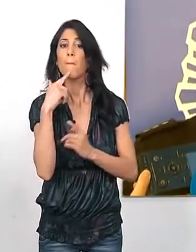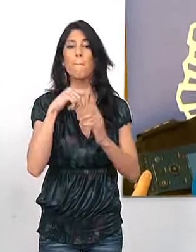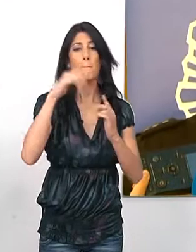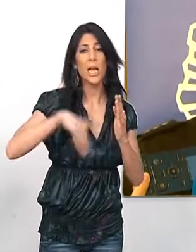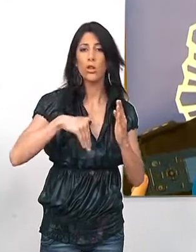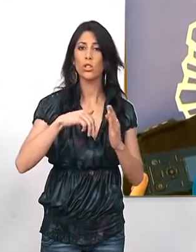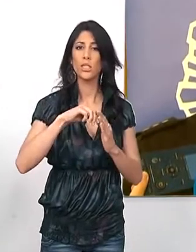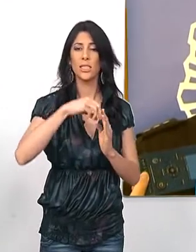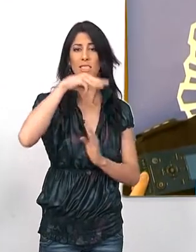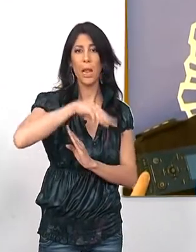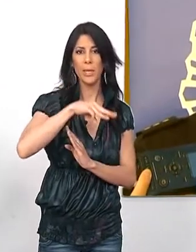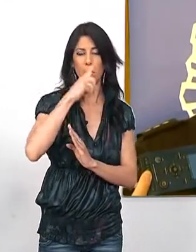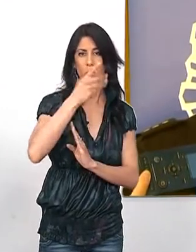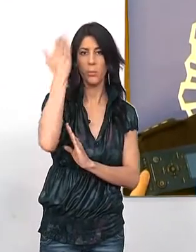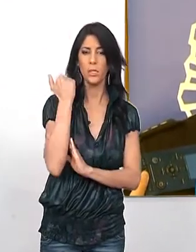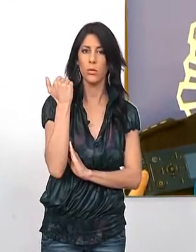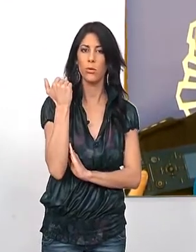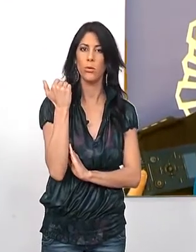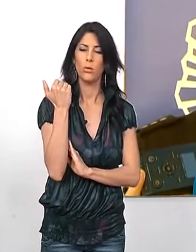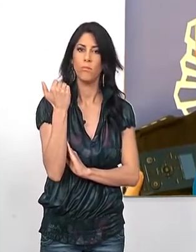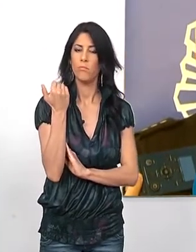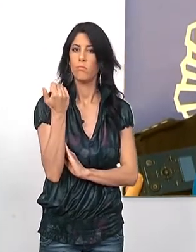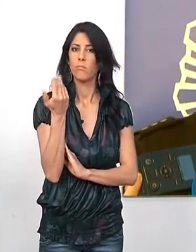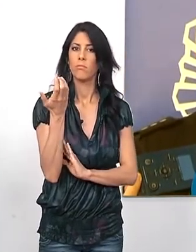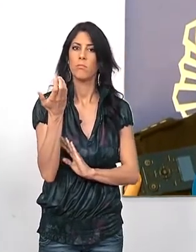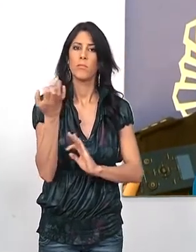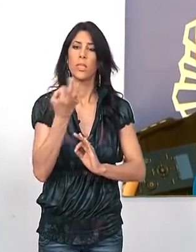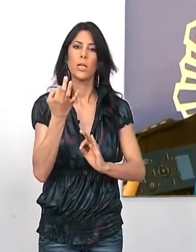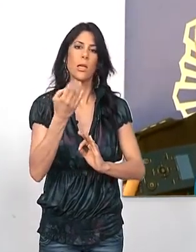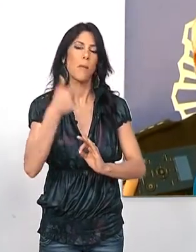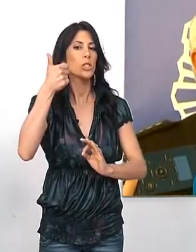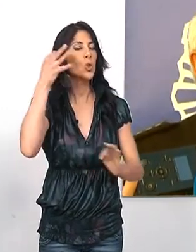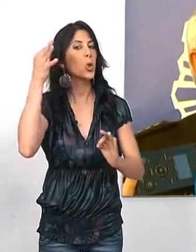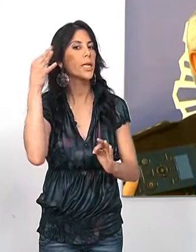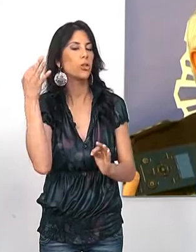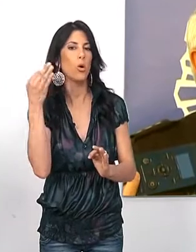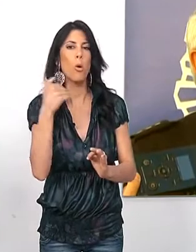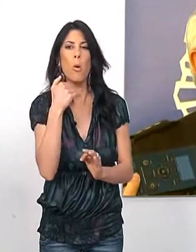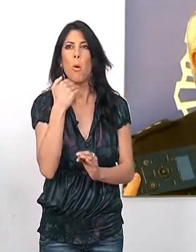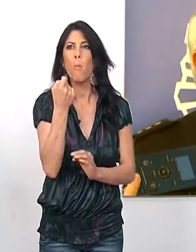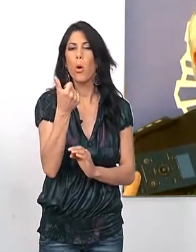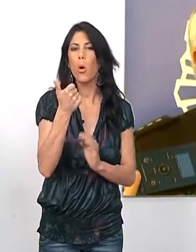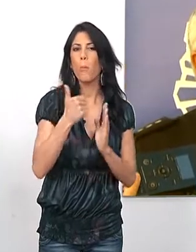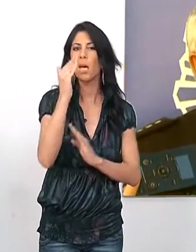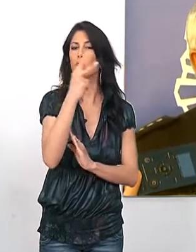menos que en el trimestre del año pasado. Y en concreto, si se refieren a delitos en concreto, un poco más de 200